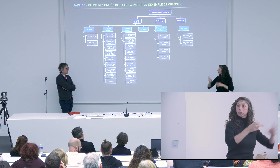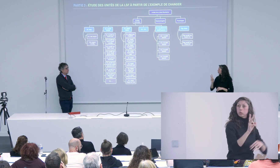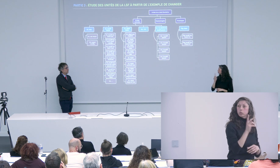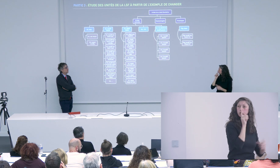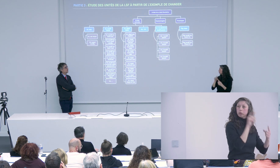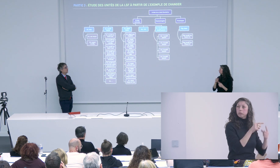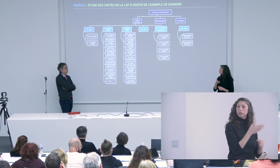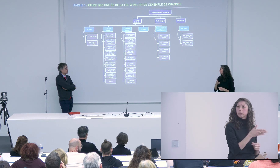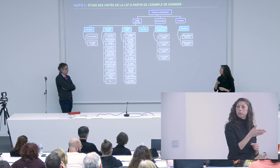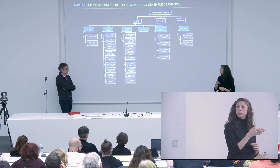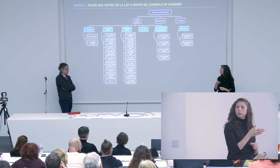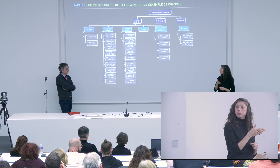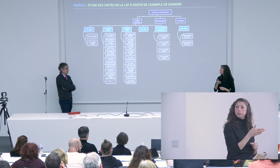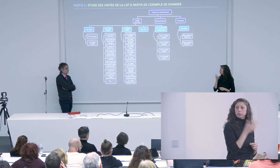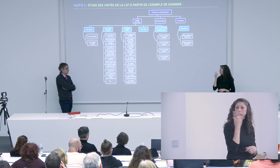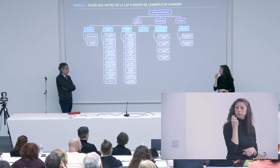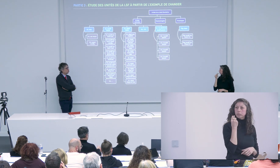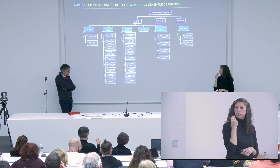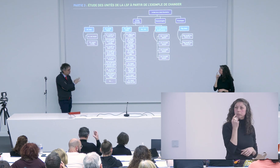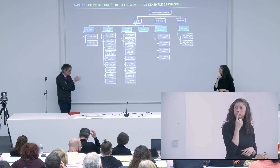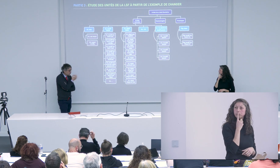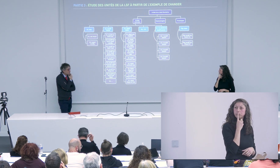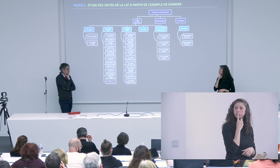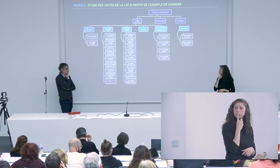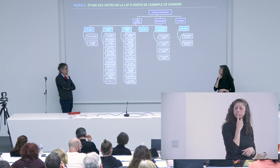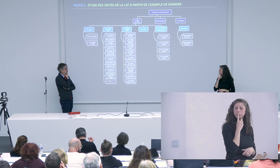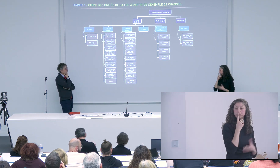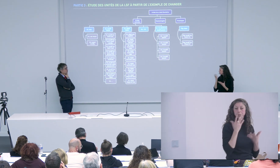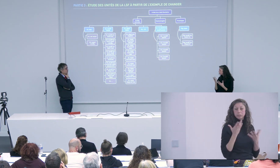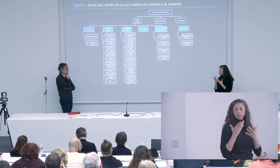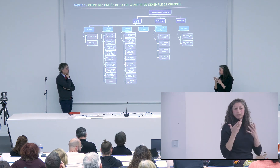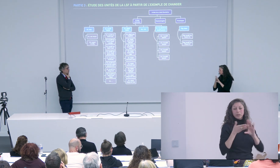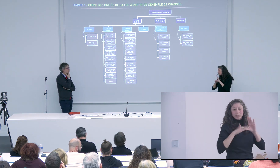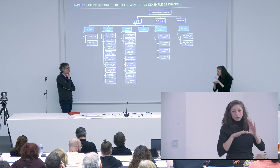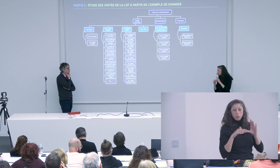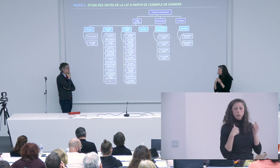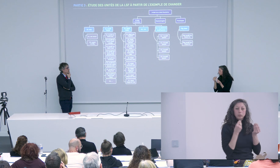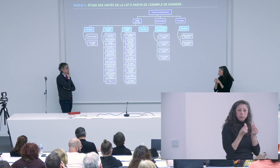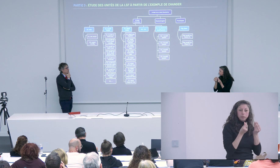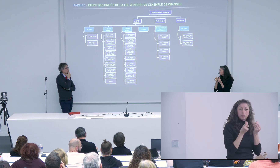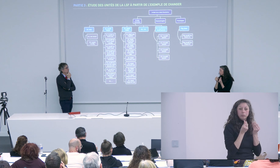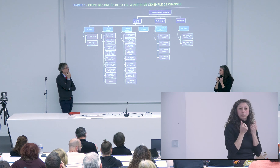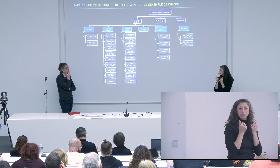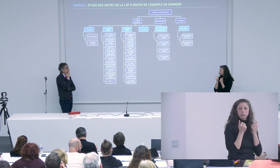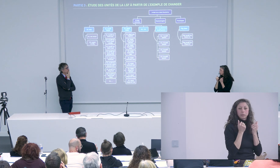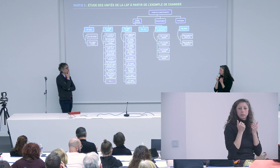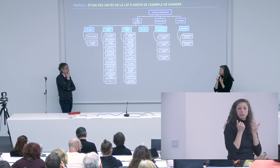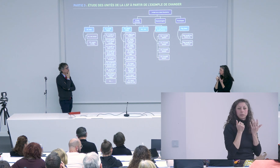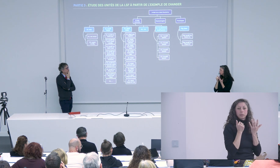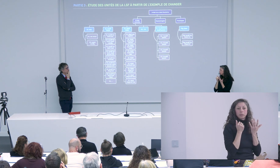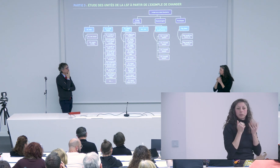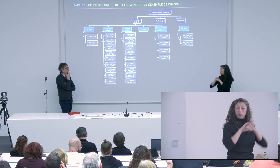'il y ait un travail qui soit beaucoup plus collaboratif et partagé et partagent les mêmes notions en fait entre ces différentes théories donc le